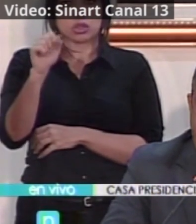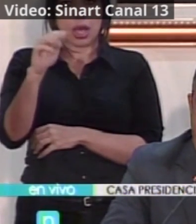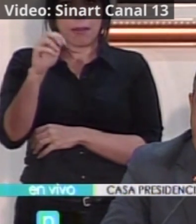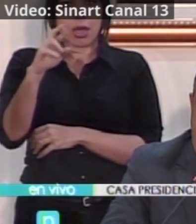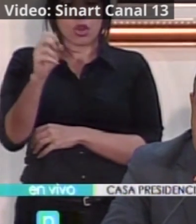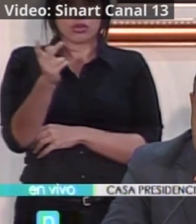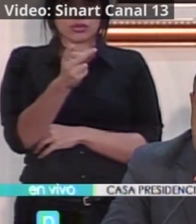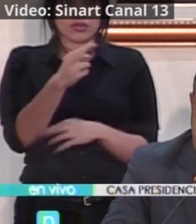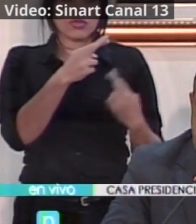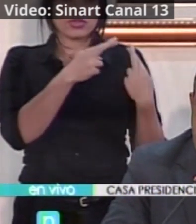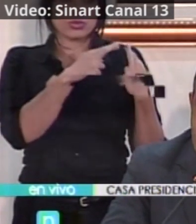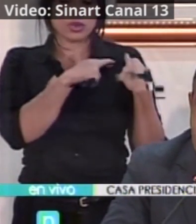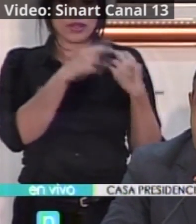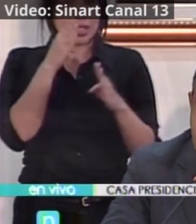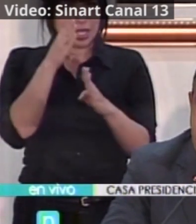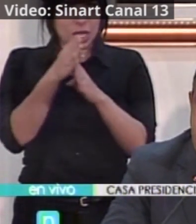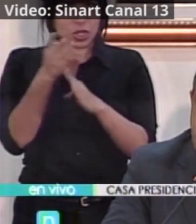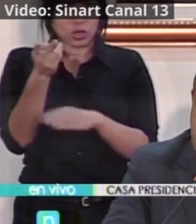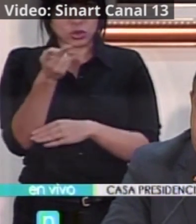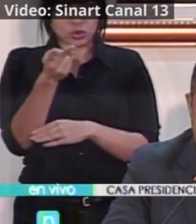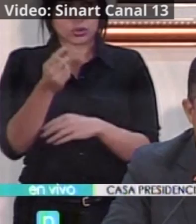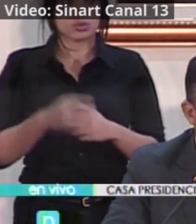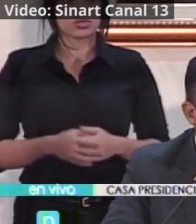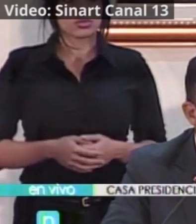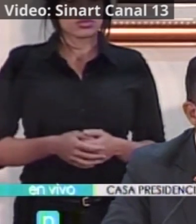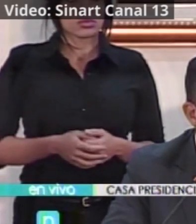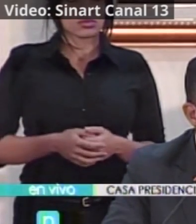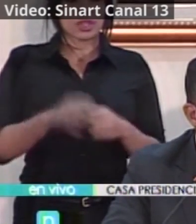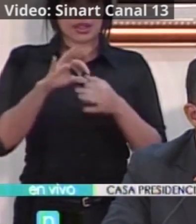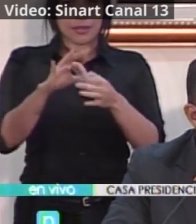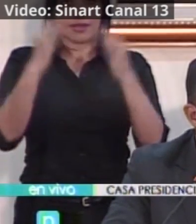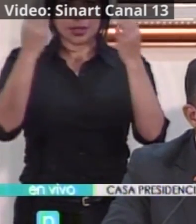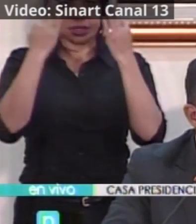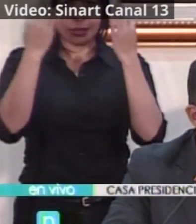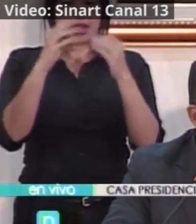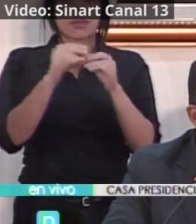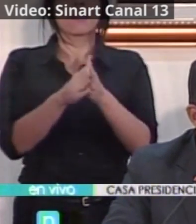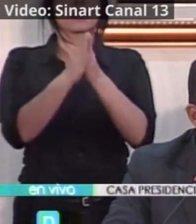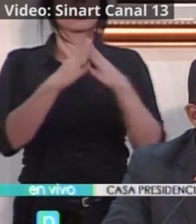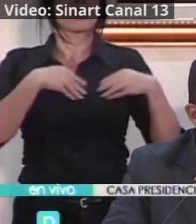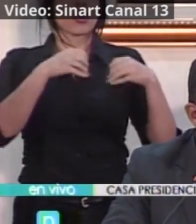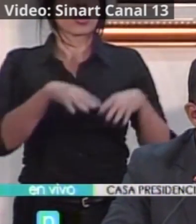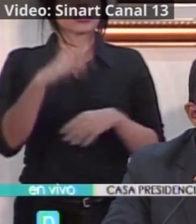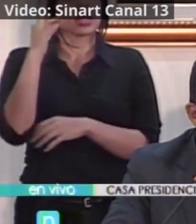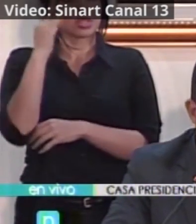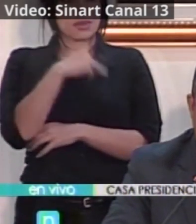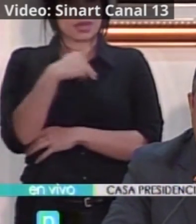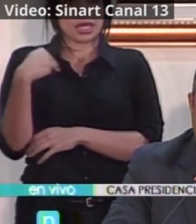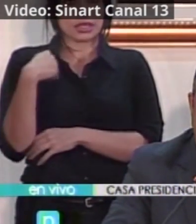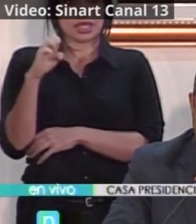quienes son los responsables directos del festival, y solicitar la renuncia de la señora